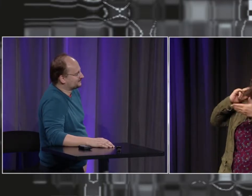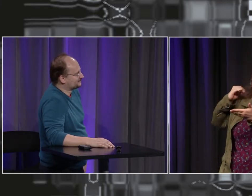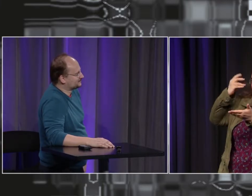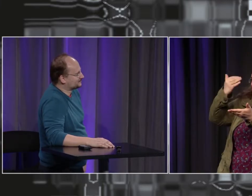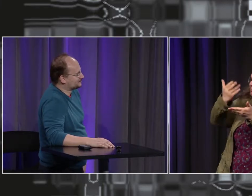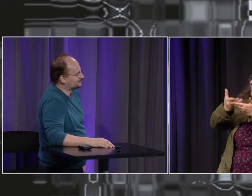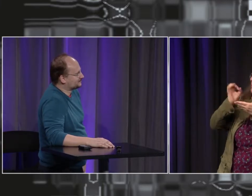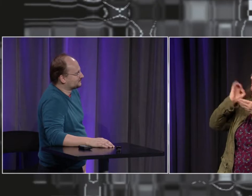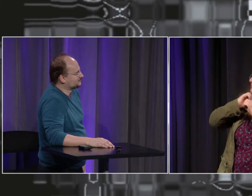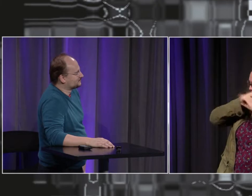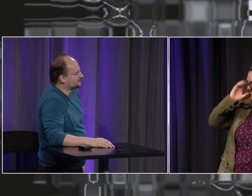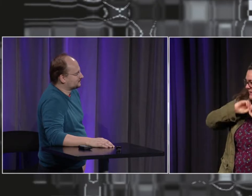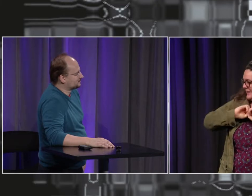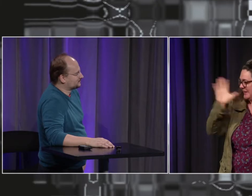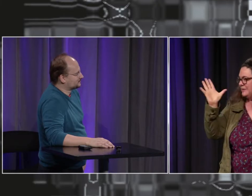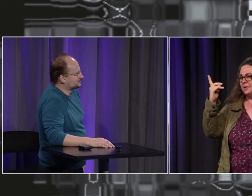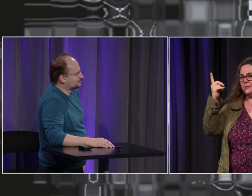mais si on s'imagine au Moyen-Âge